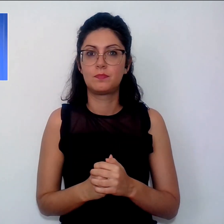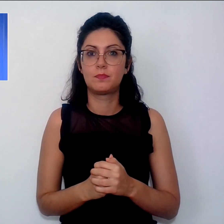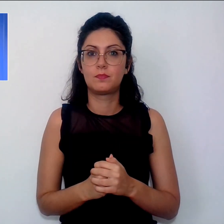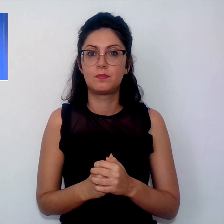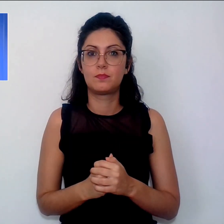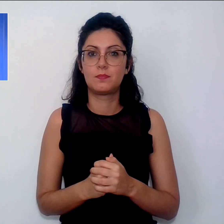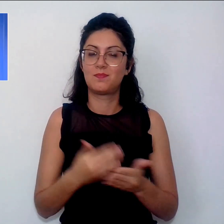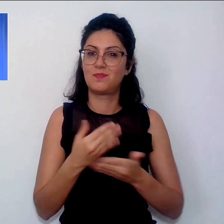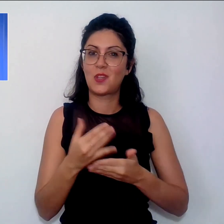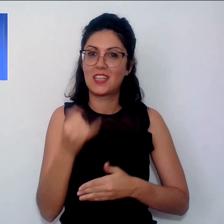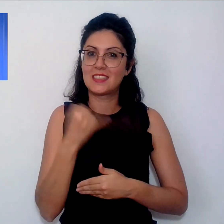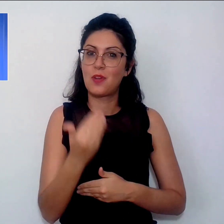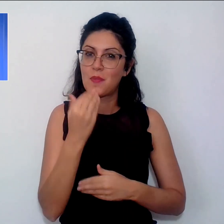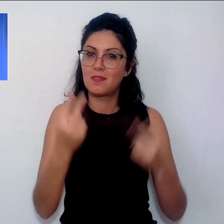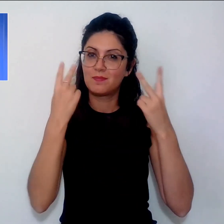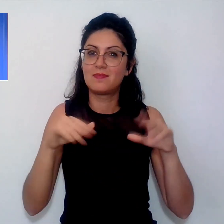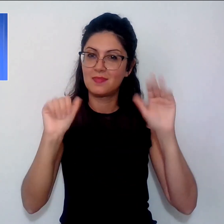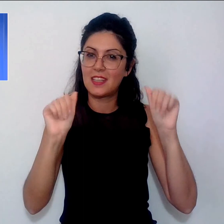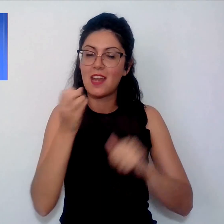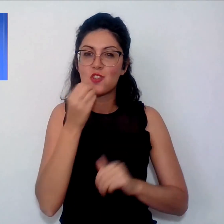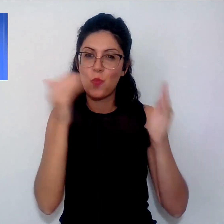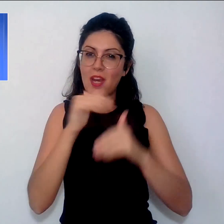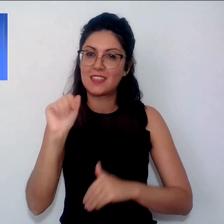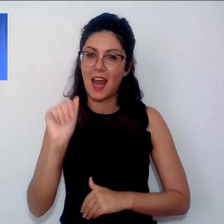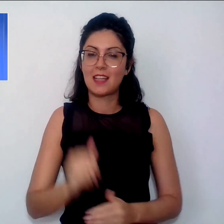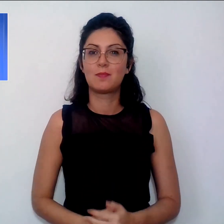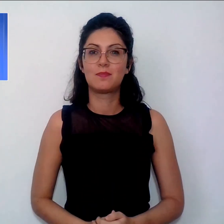Grazie per averci seguito, buona serata a tutti e arrivederci.